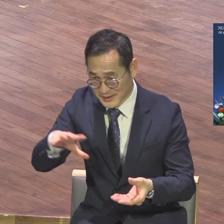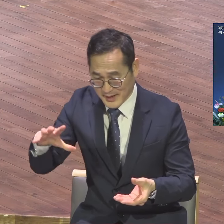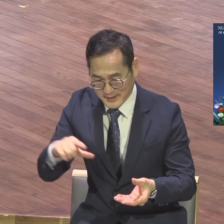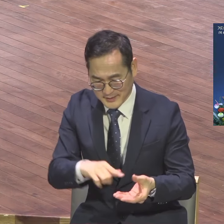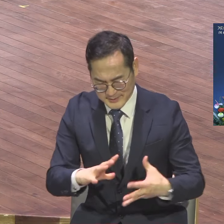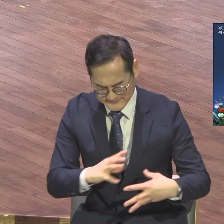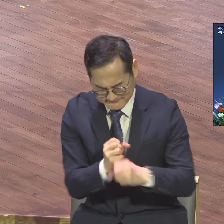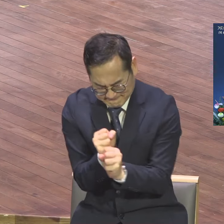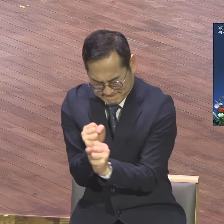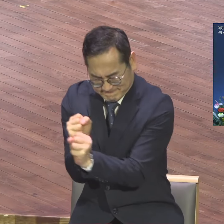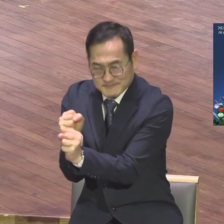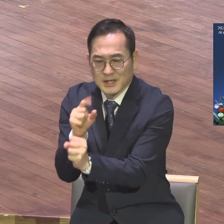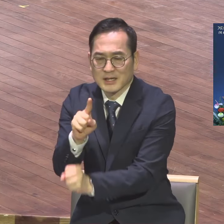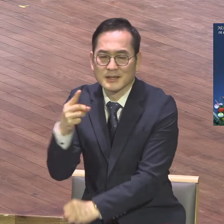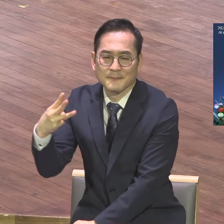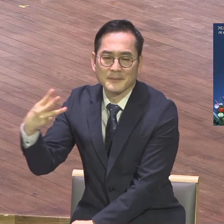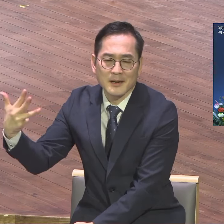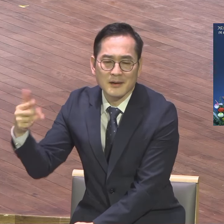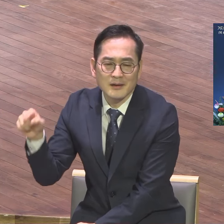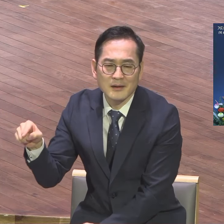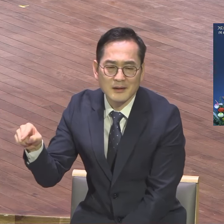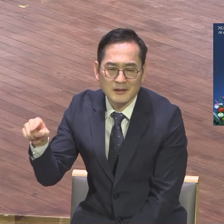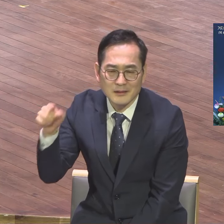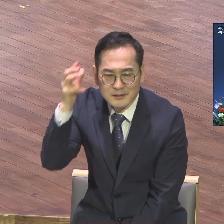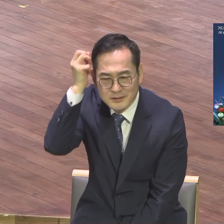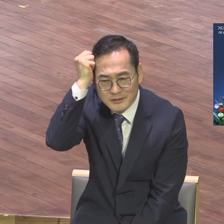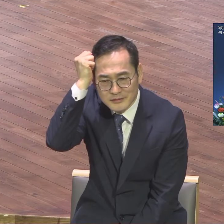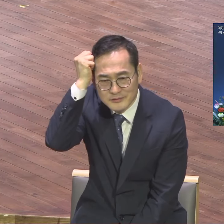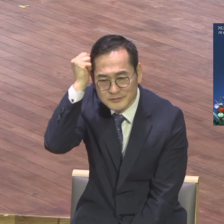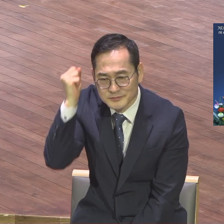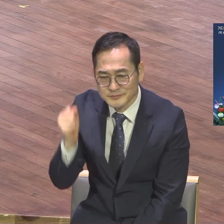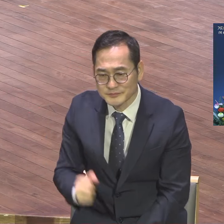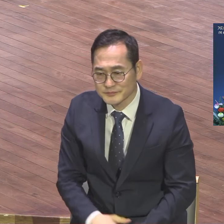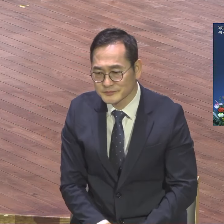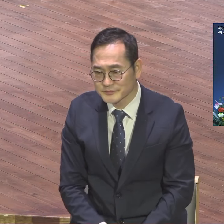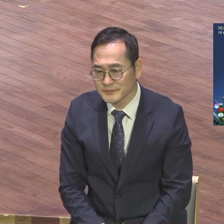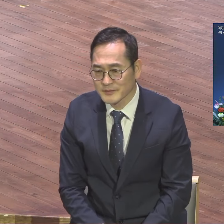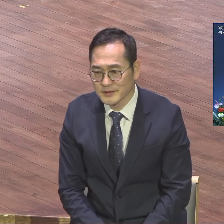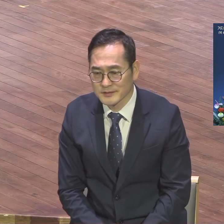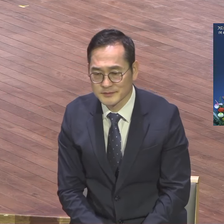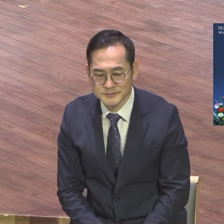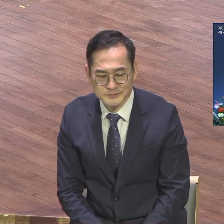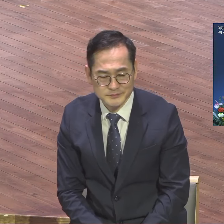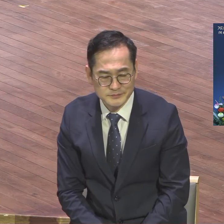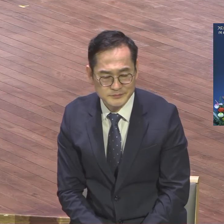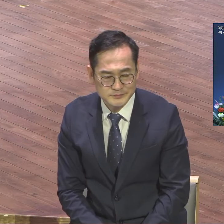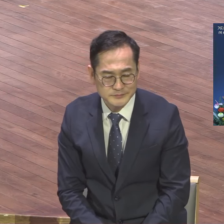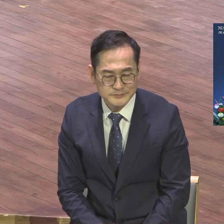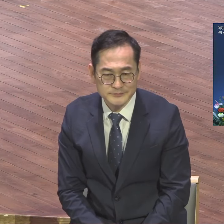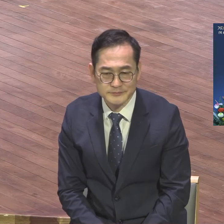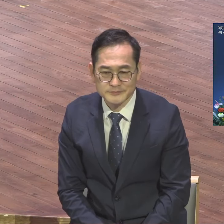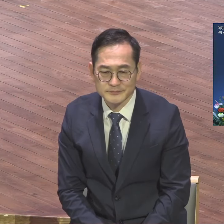오력을 다 주신다. 이것이 안되고 두마음 세마음 품으니까 이것도 저것도 안되는 거예요. 오늘